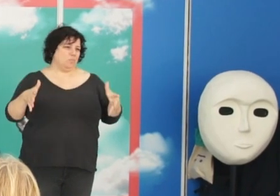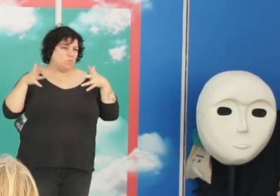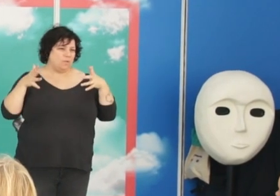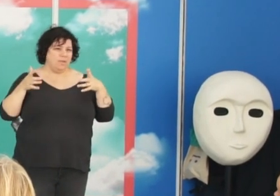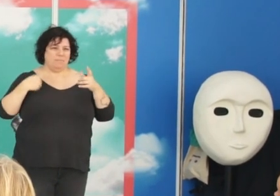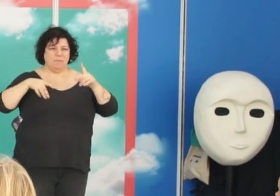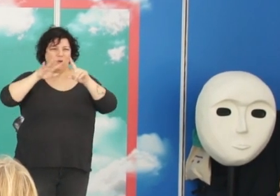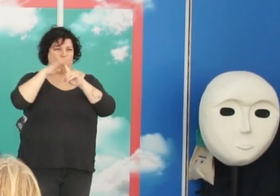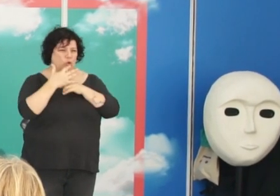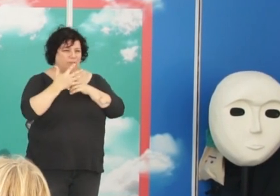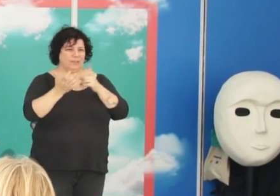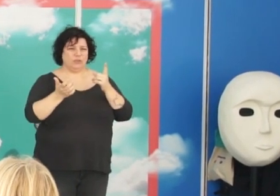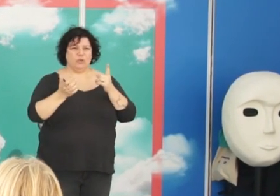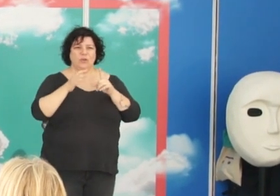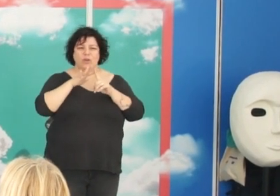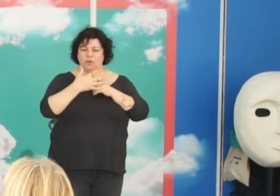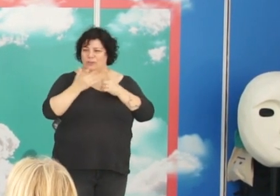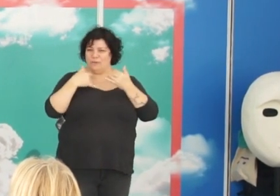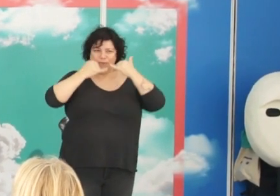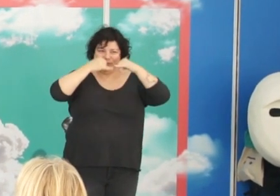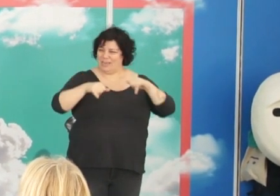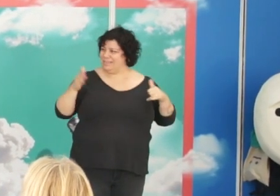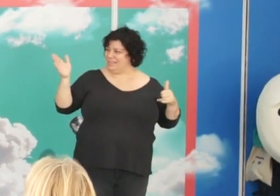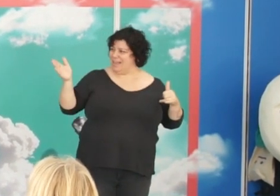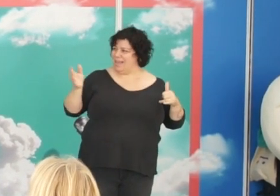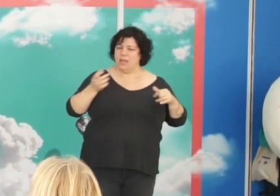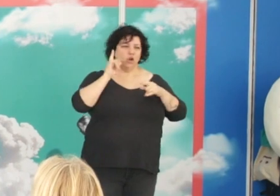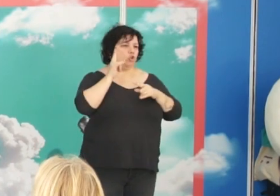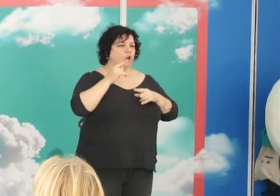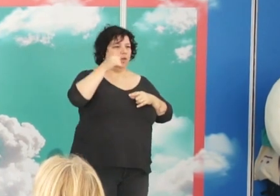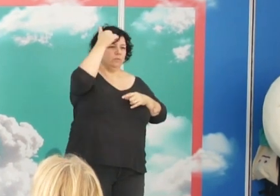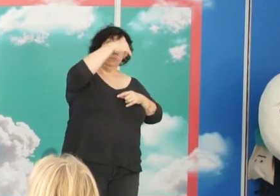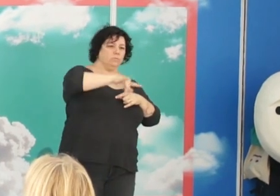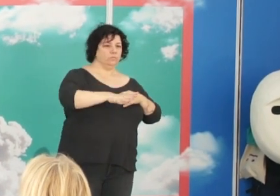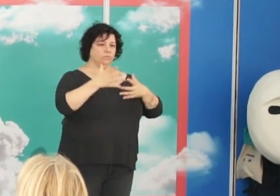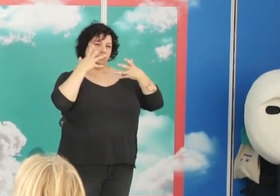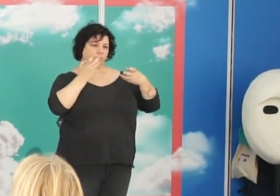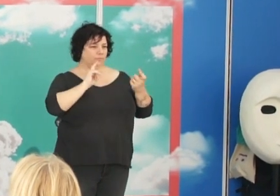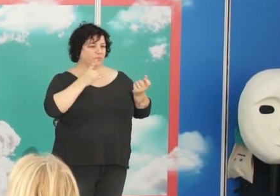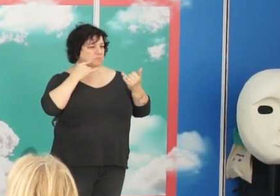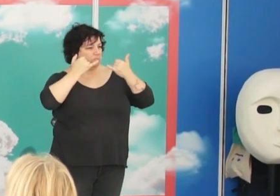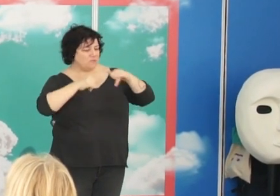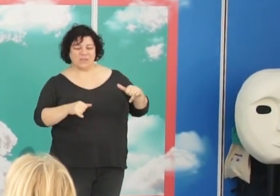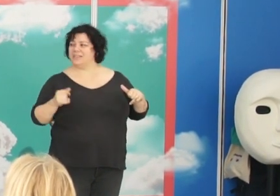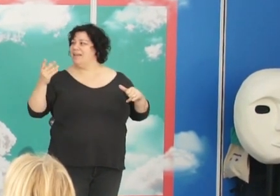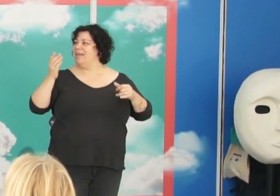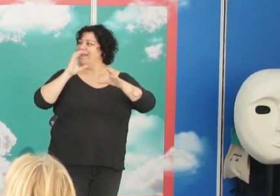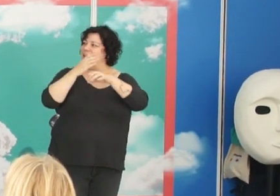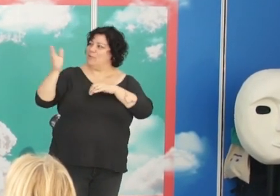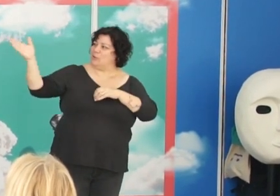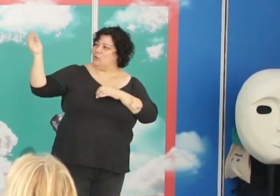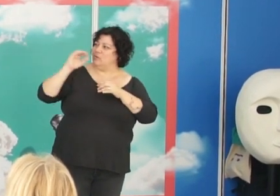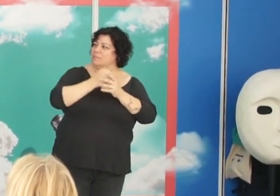ese contexto de fiesta y no solamente de señores muy serios en laboratorio.